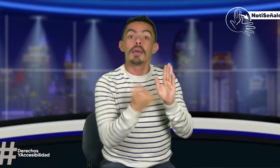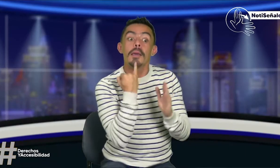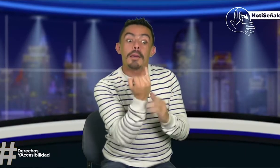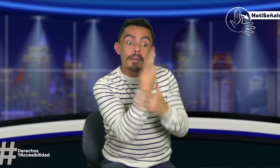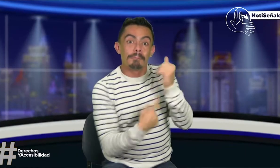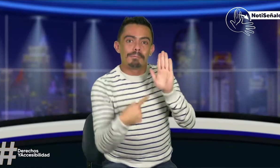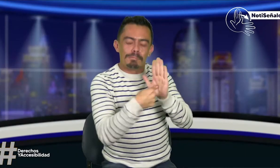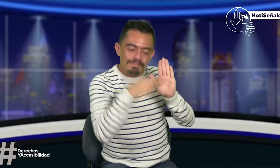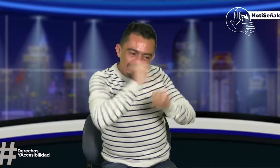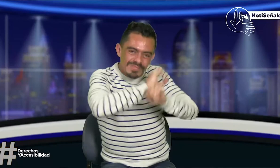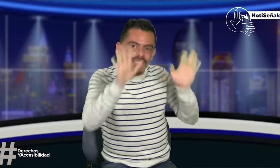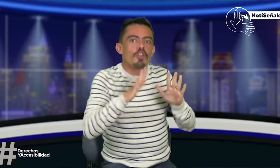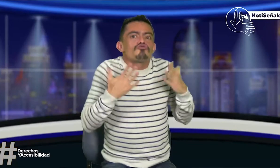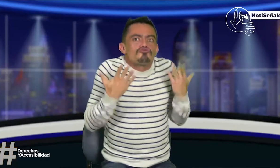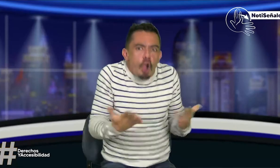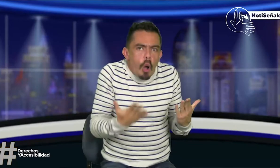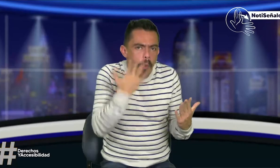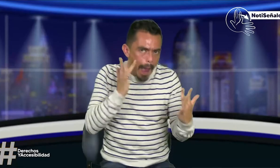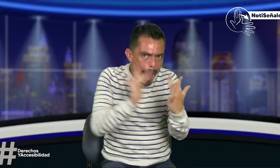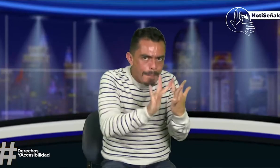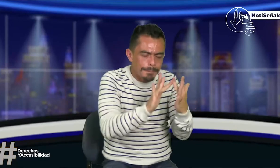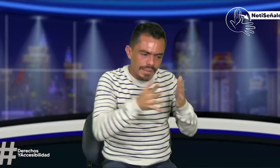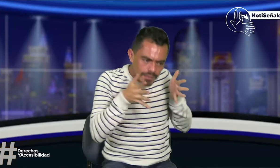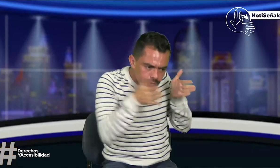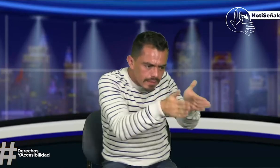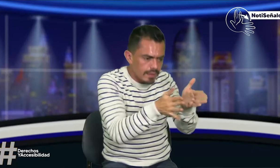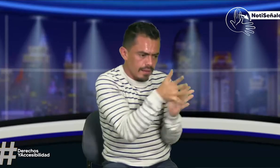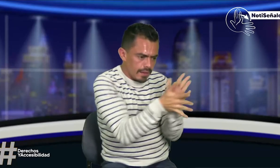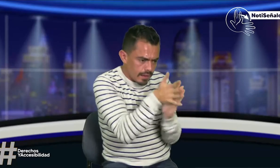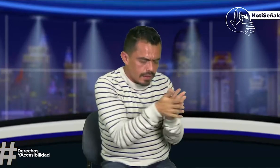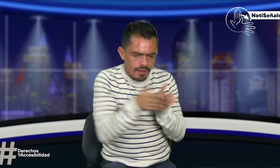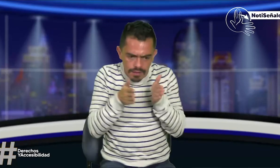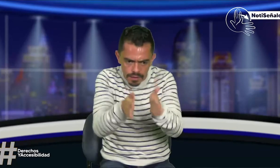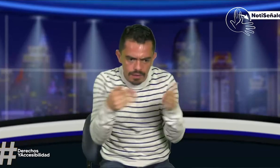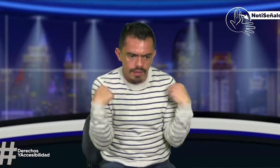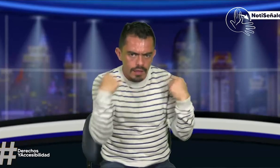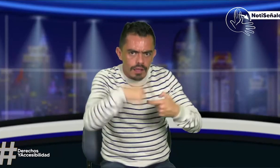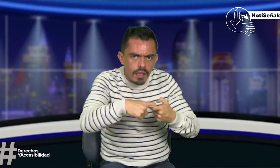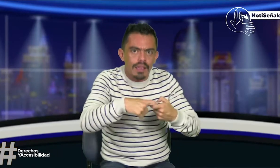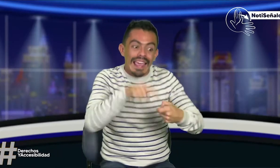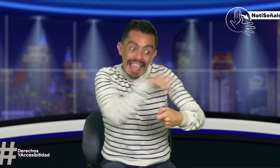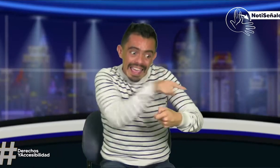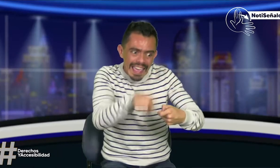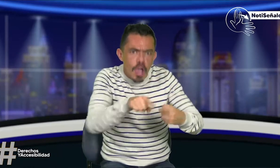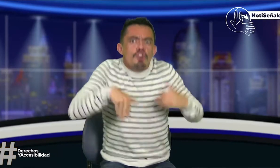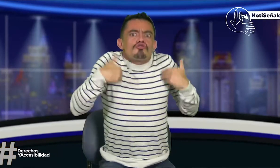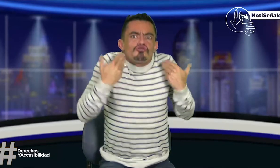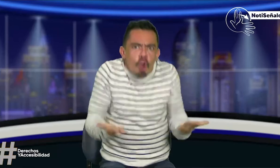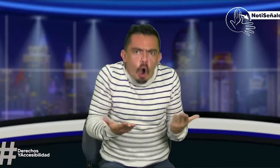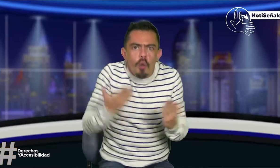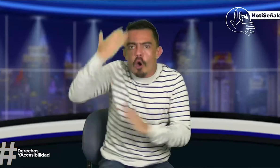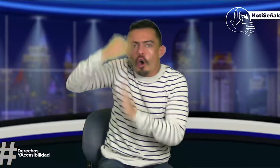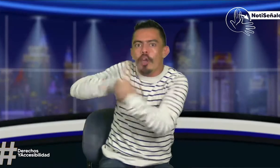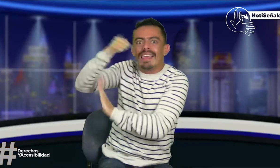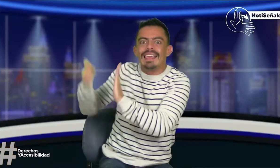que tengamos el tema del bilionismo. ¿Cómo es este proceso? ¿Cómo se le enseña la lengua de señas, pero a la par el español?